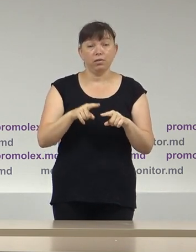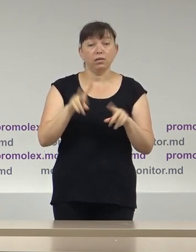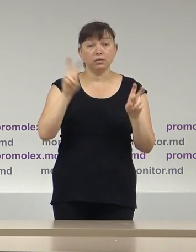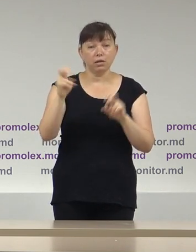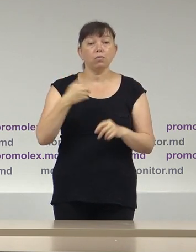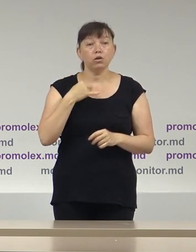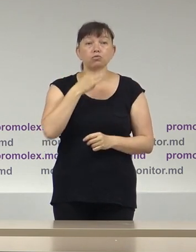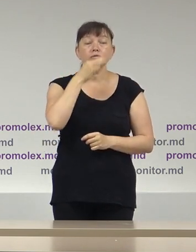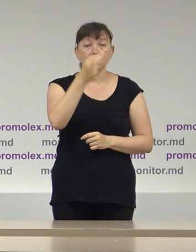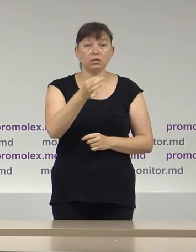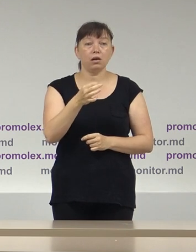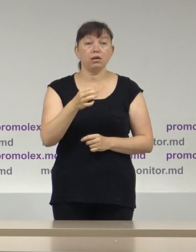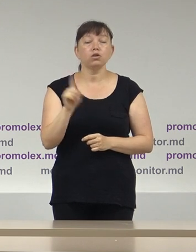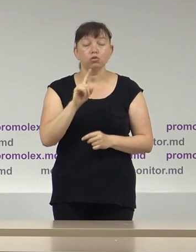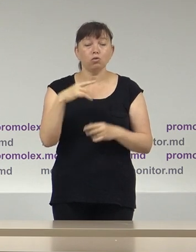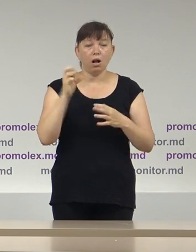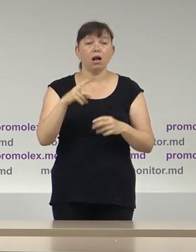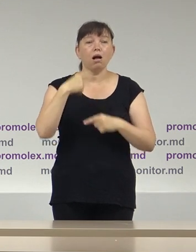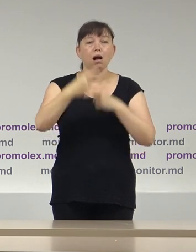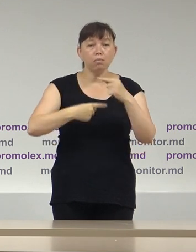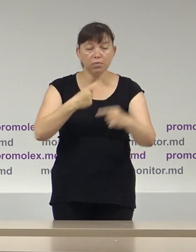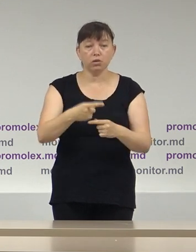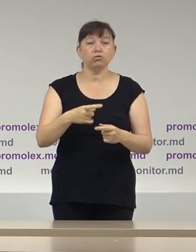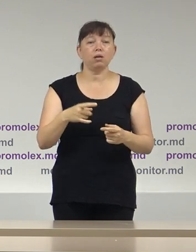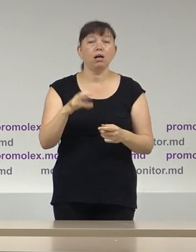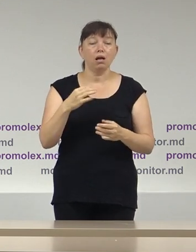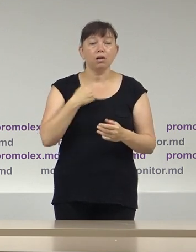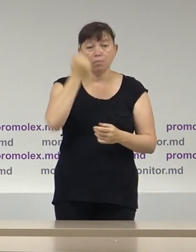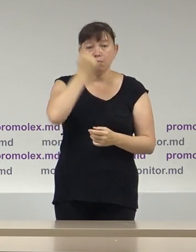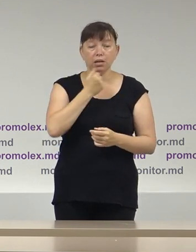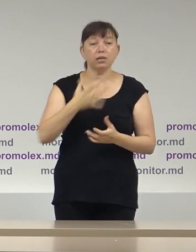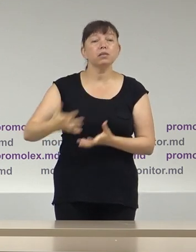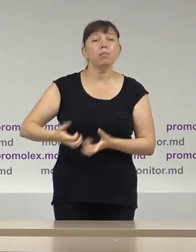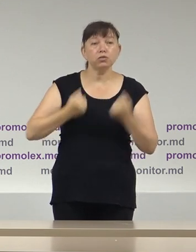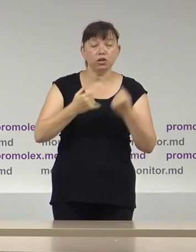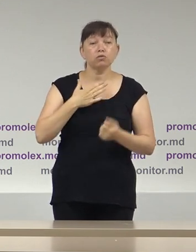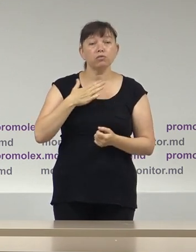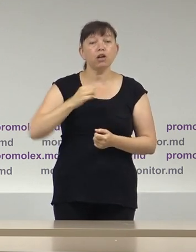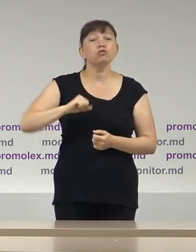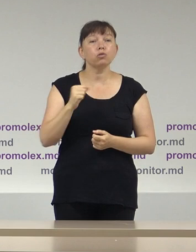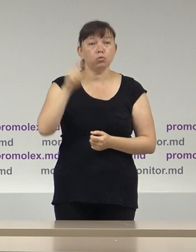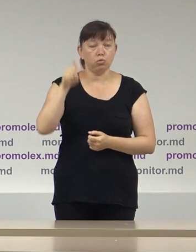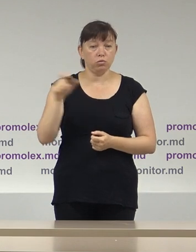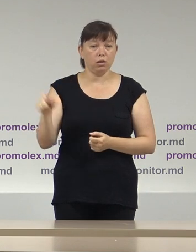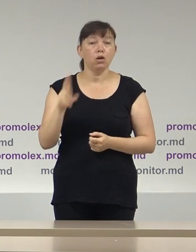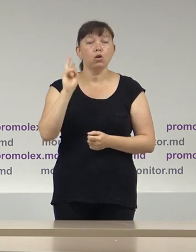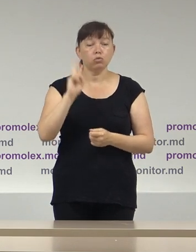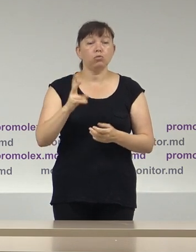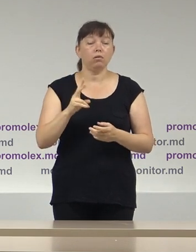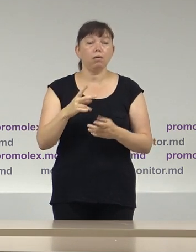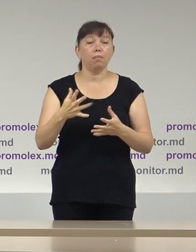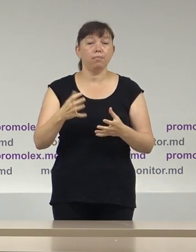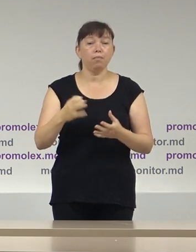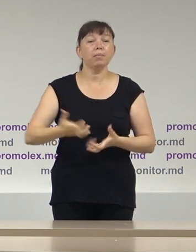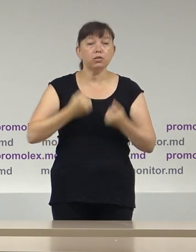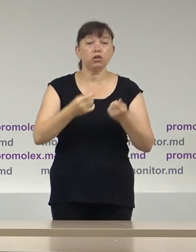să menționez tradițional aportul și contribuția partenerilor noștri, donatorilor care susțin activitatea misiunii de